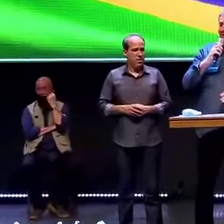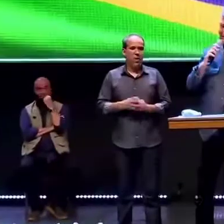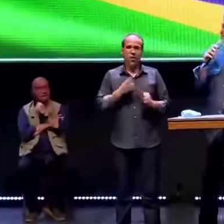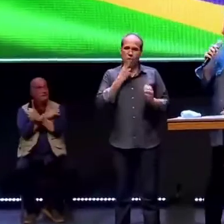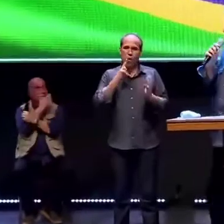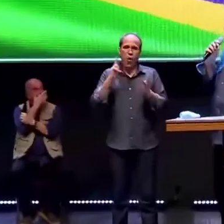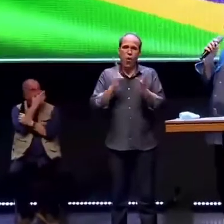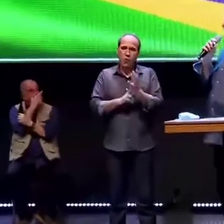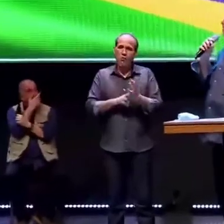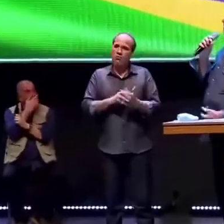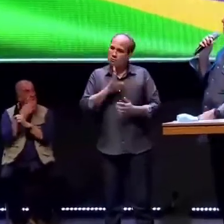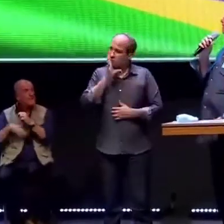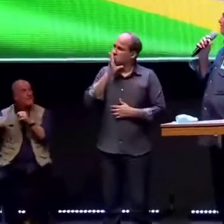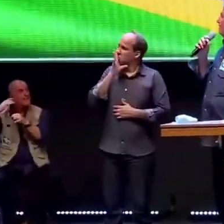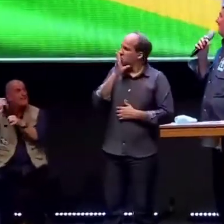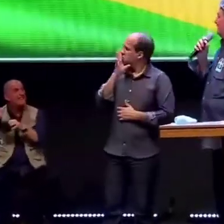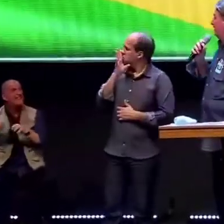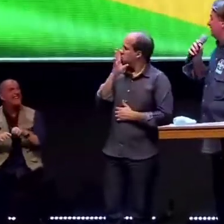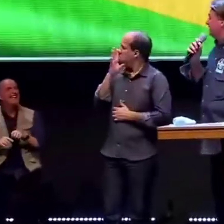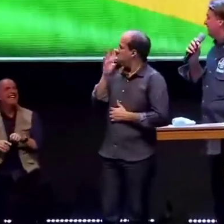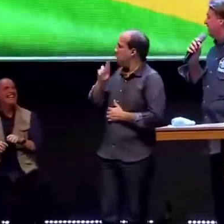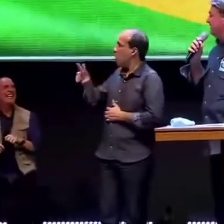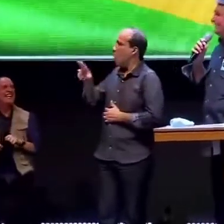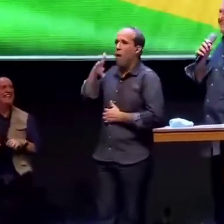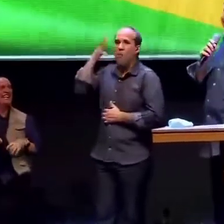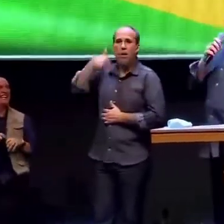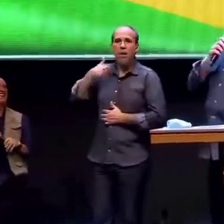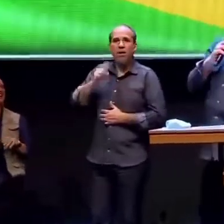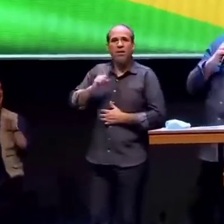confesso que esperava que não ia fazer uso da palavra